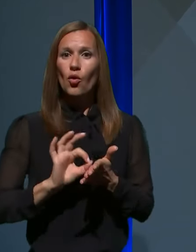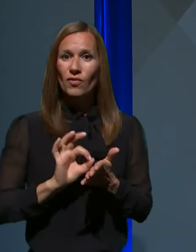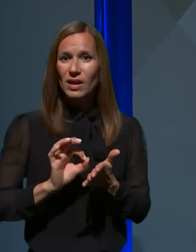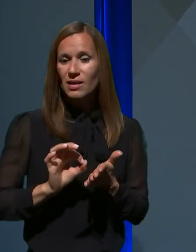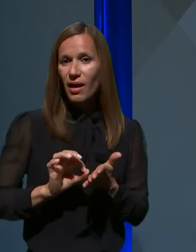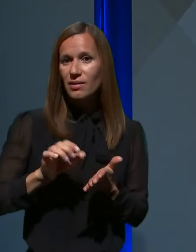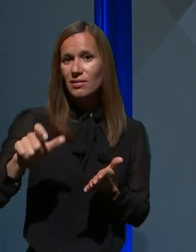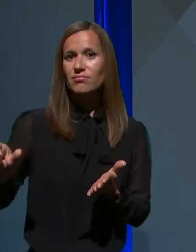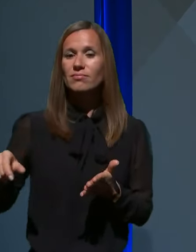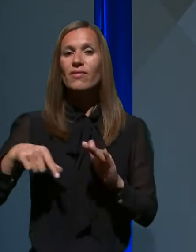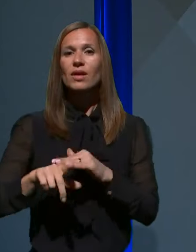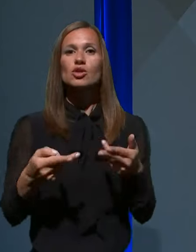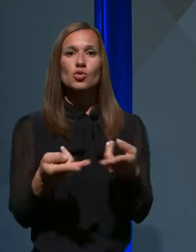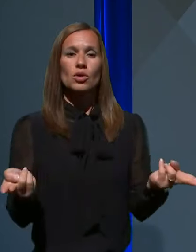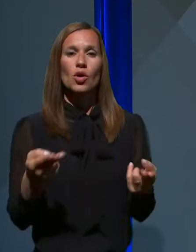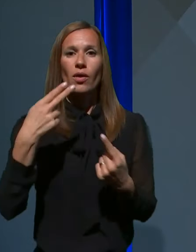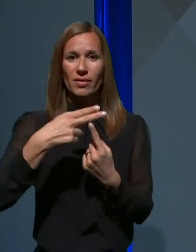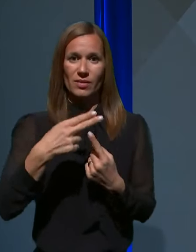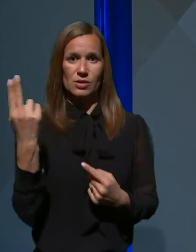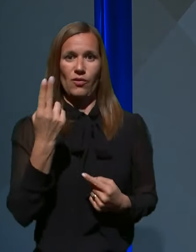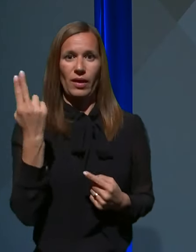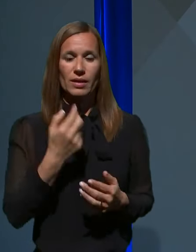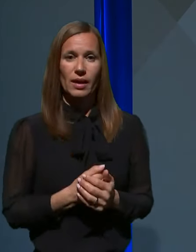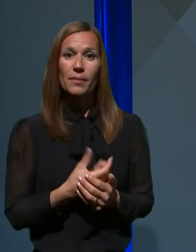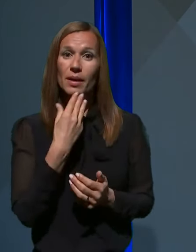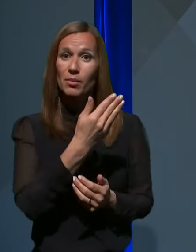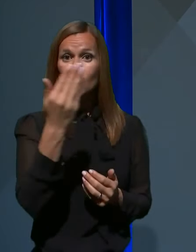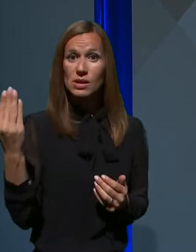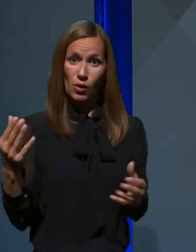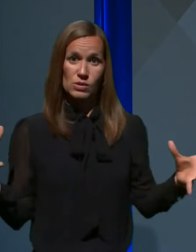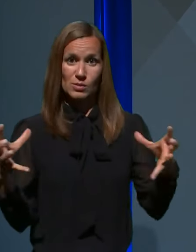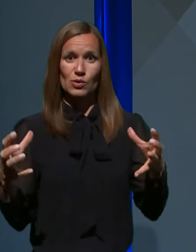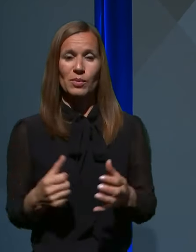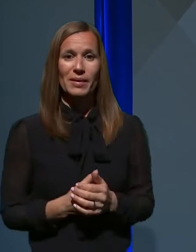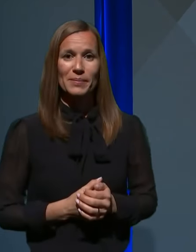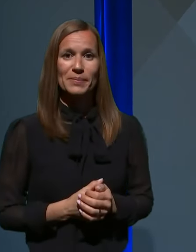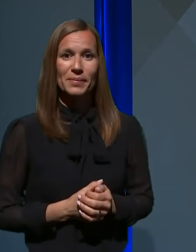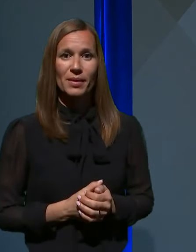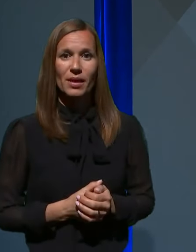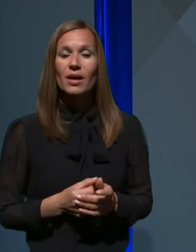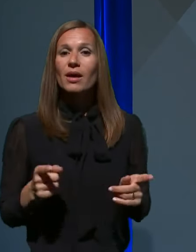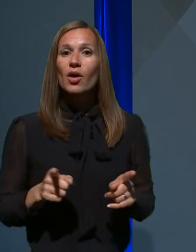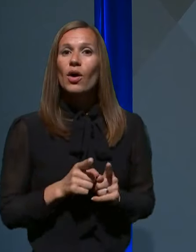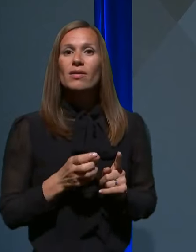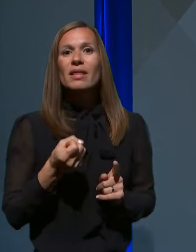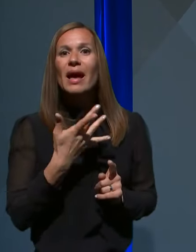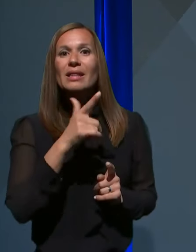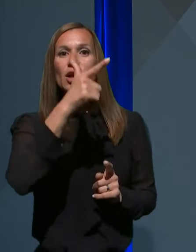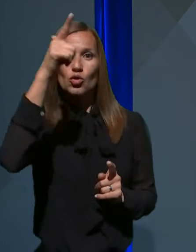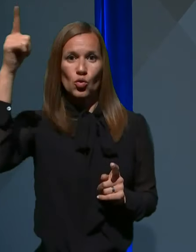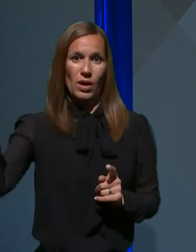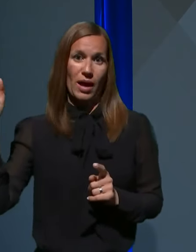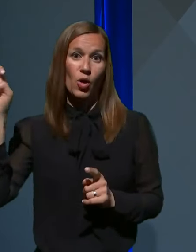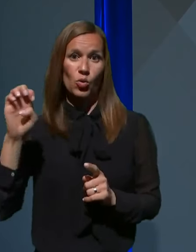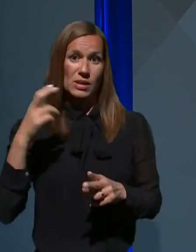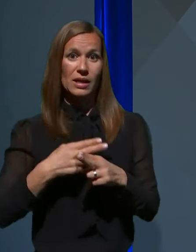studio TV Slovenija, lepo zdrav vsem skupaj. Kot nekatere druge evropske države, ki so